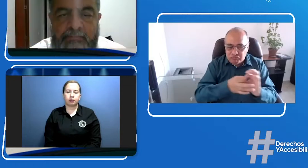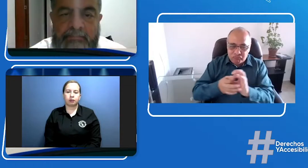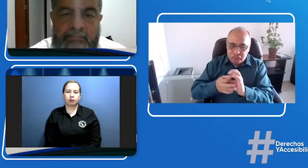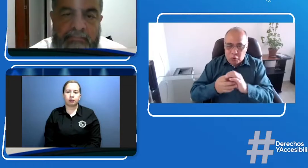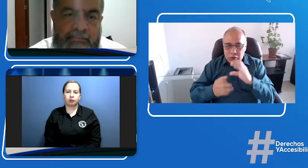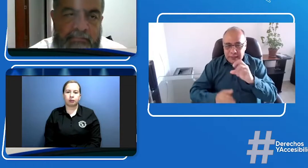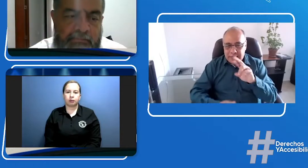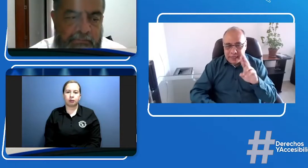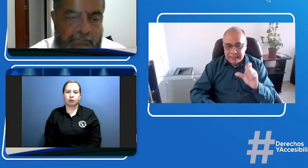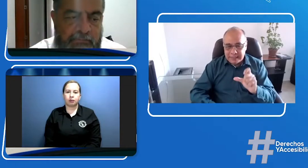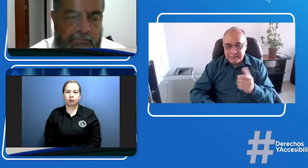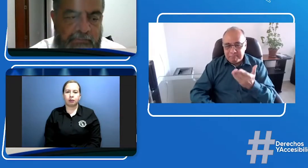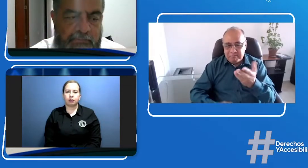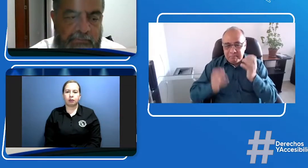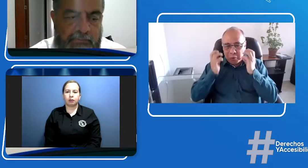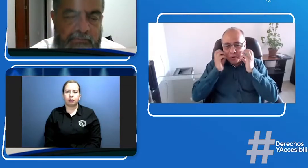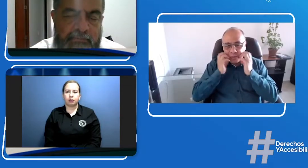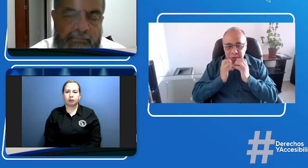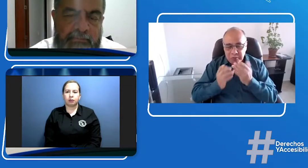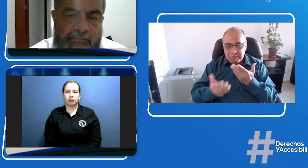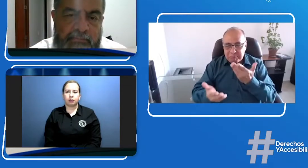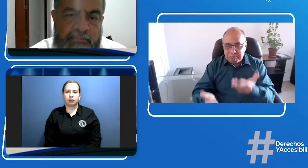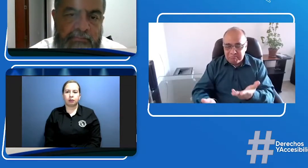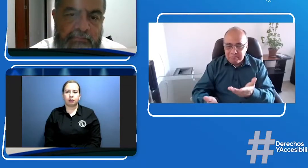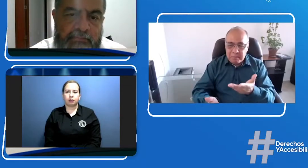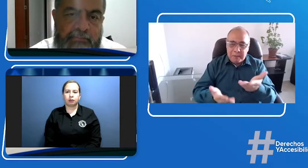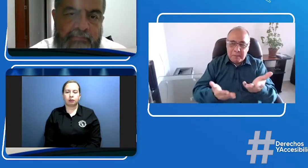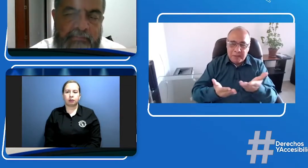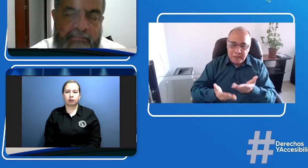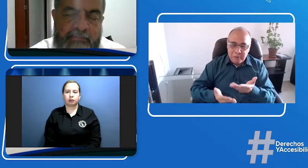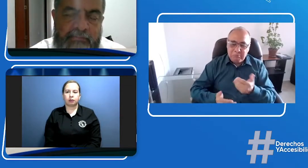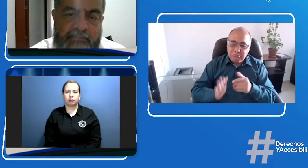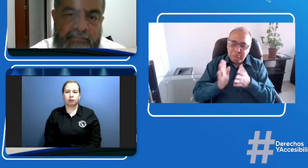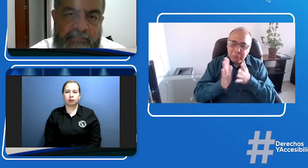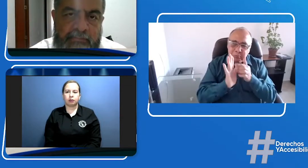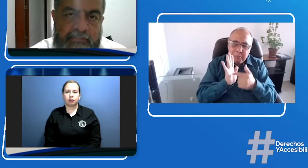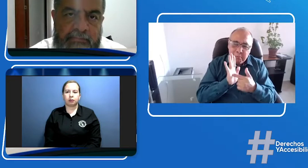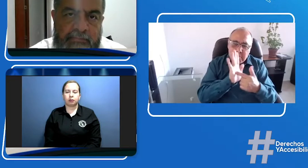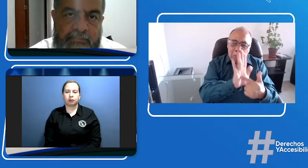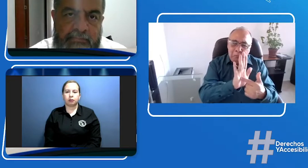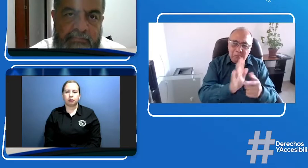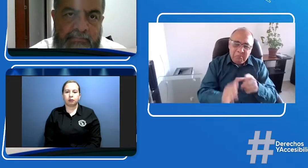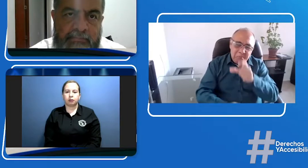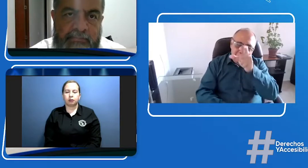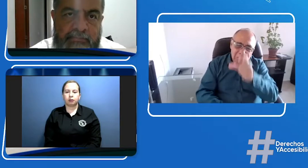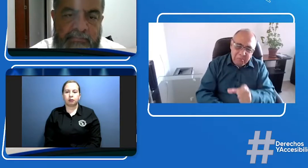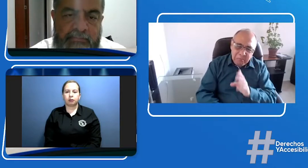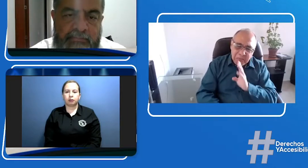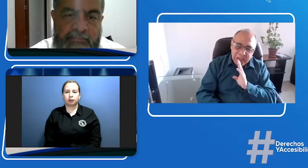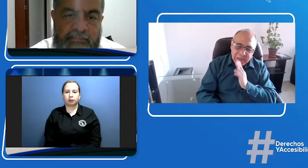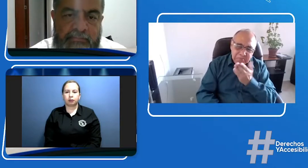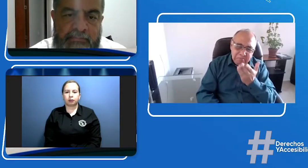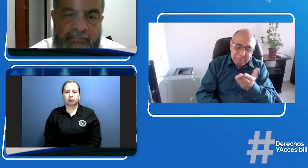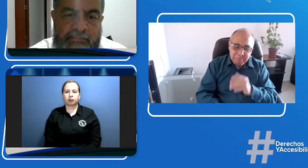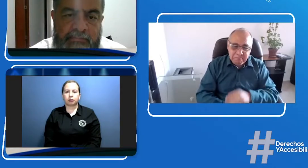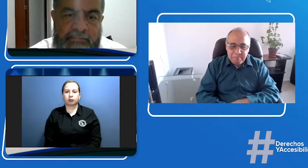representantes de Econometría responsables de este proyecto que se está haciendo con la CRC. Bienvenido,